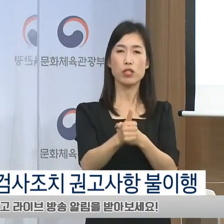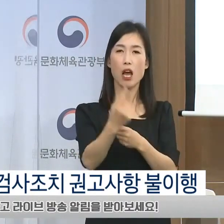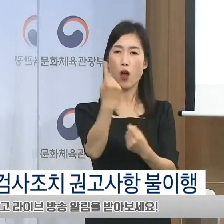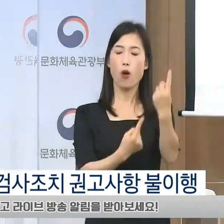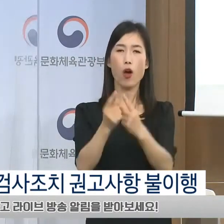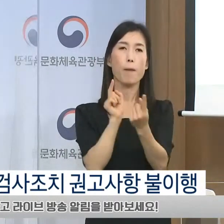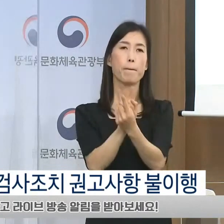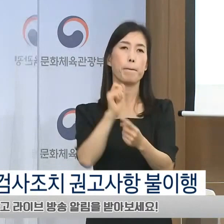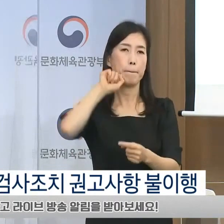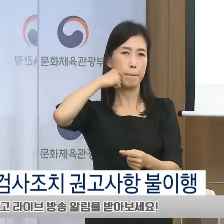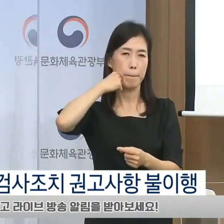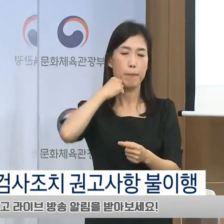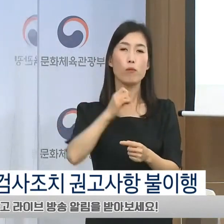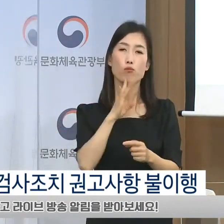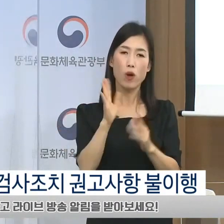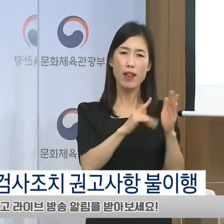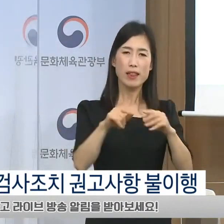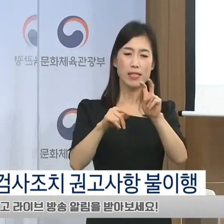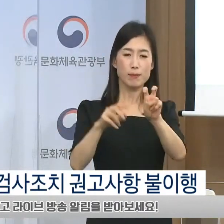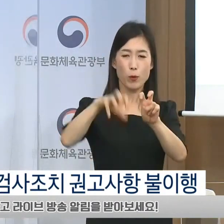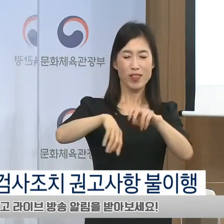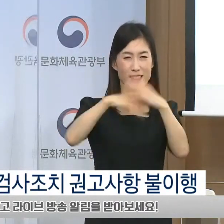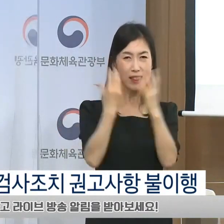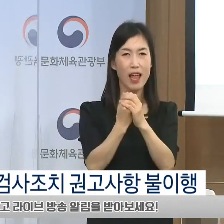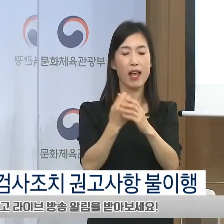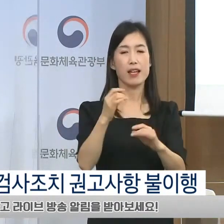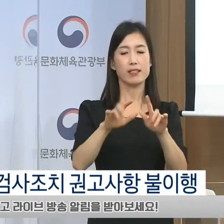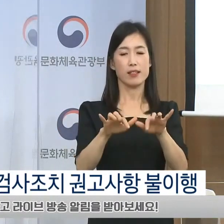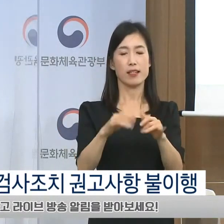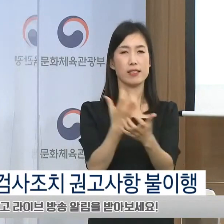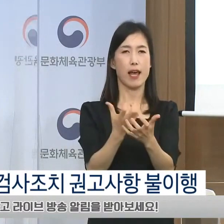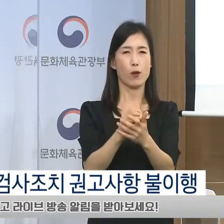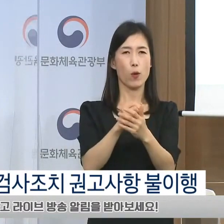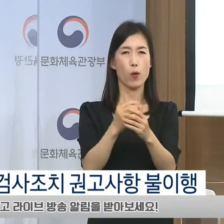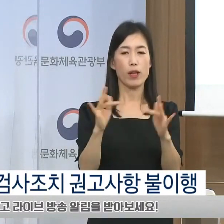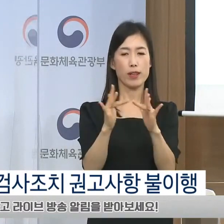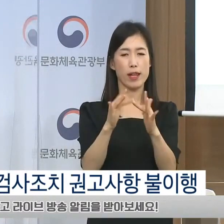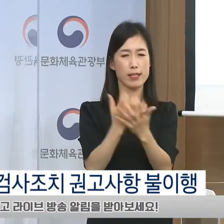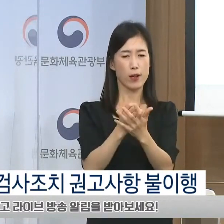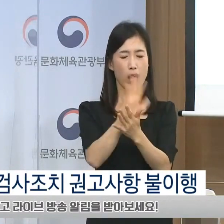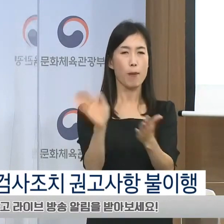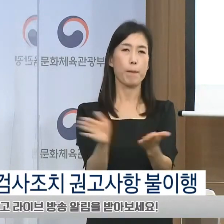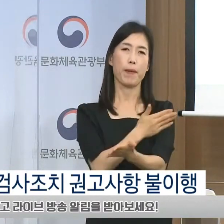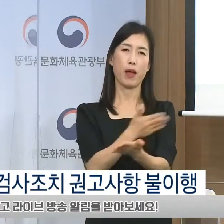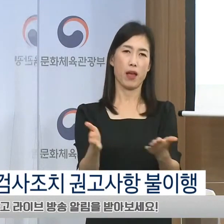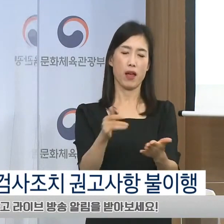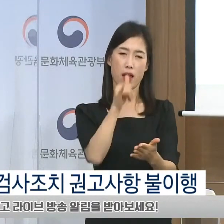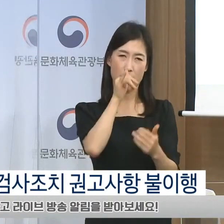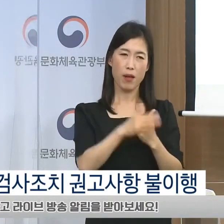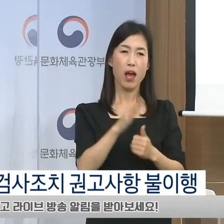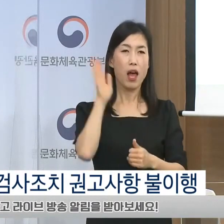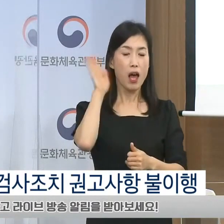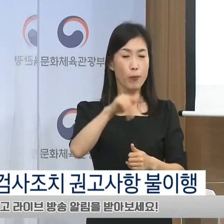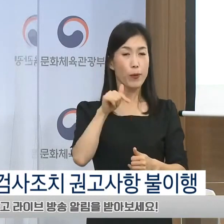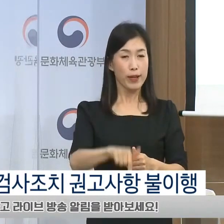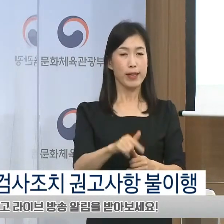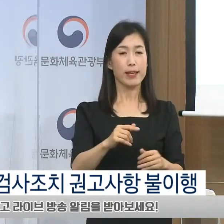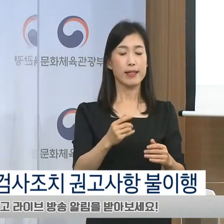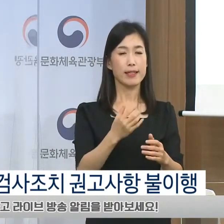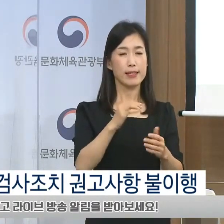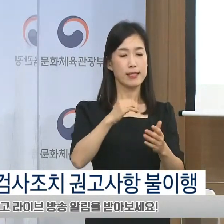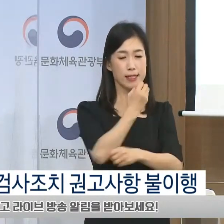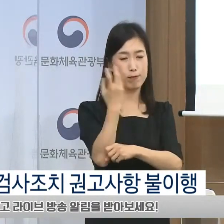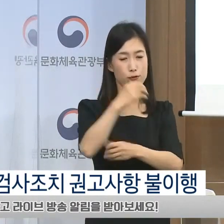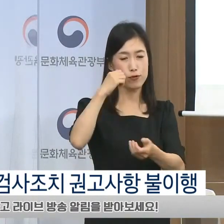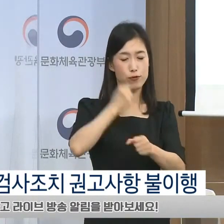확보하지 못한 채 추가 조사가 중단되었습니다. 부수공사의 신뢰성 회복을 위해 누구보다도 적극적으로